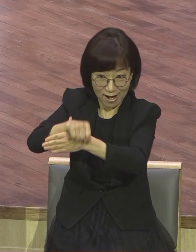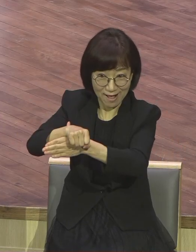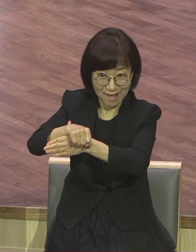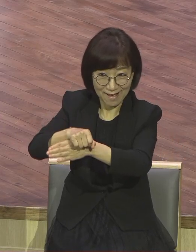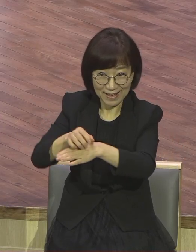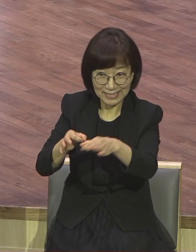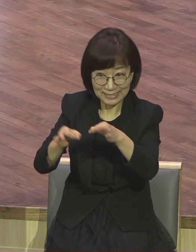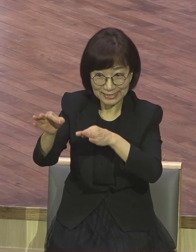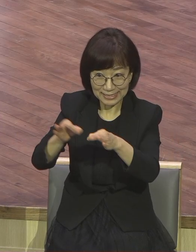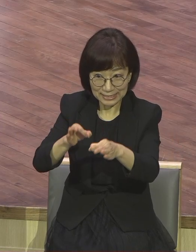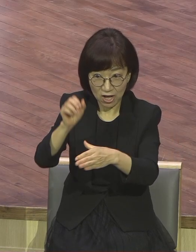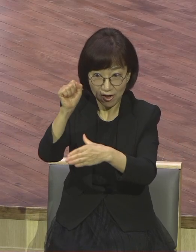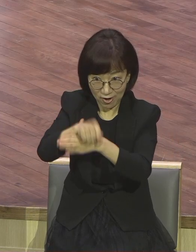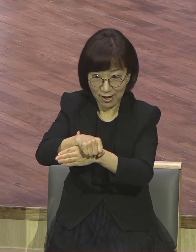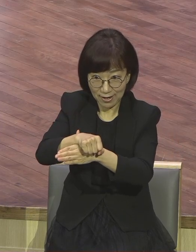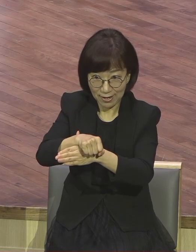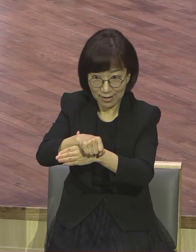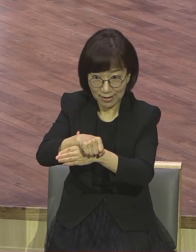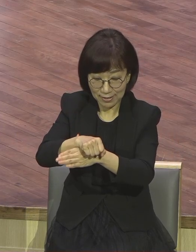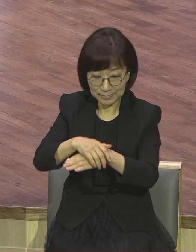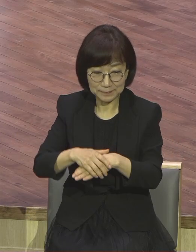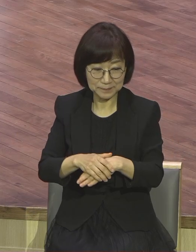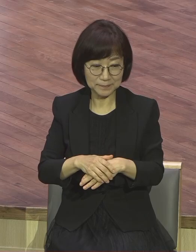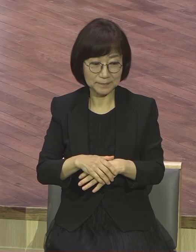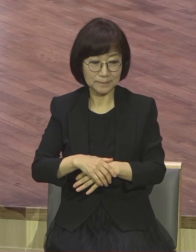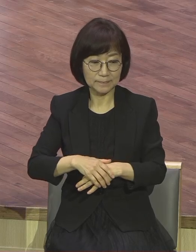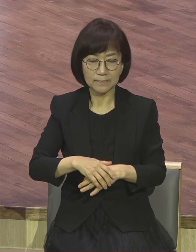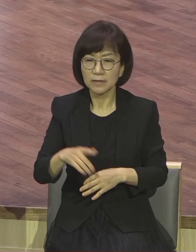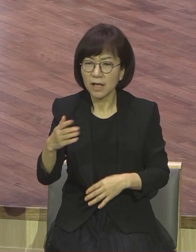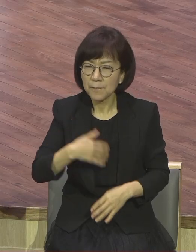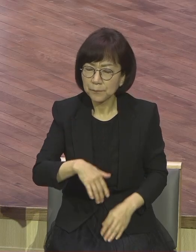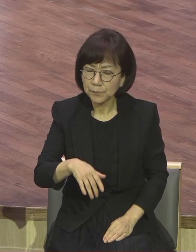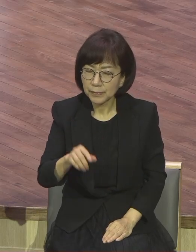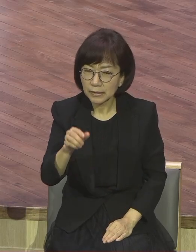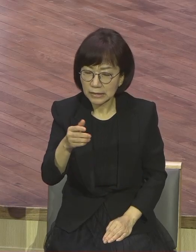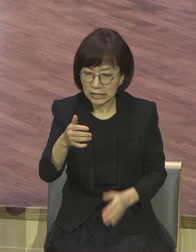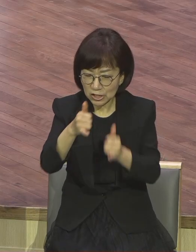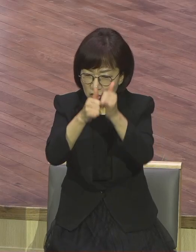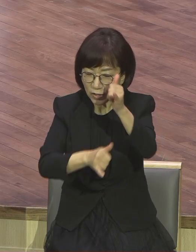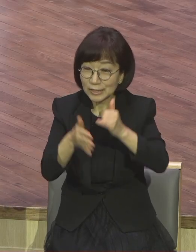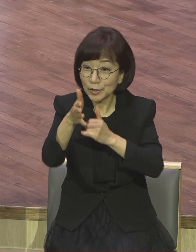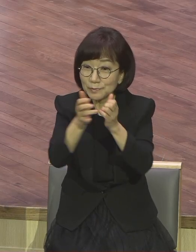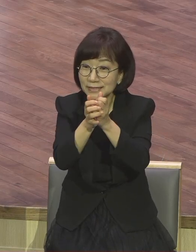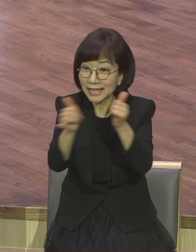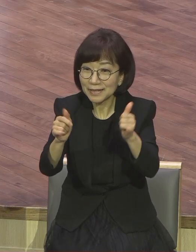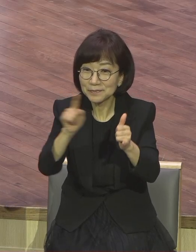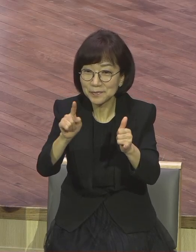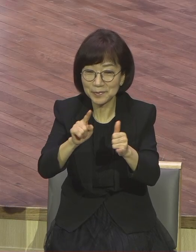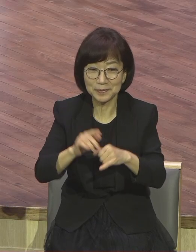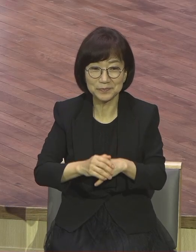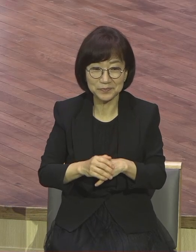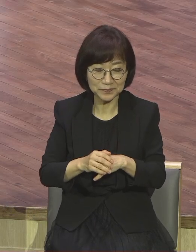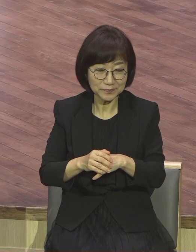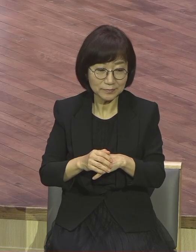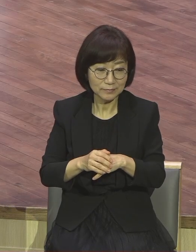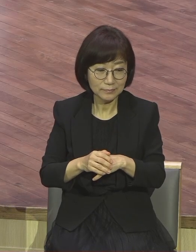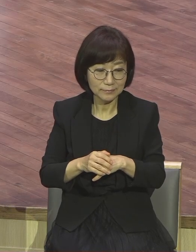역사학자 당시 로셔버스에 의하면 이 당시 재물은 재물로 들었던 양의 수가